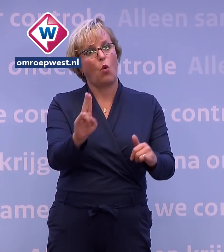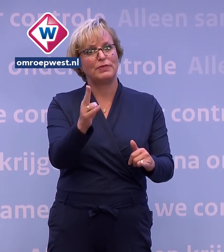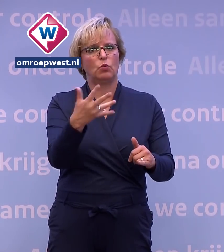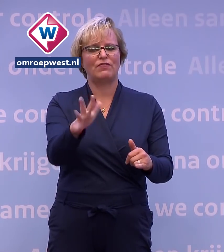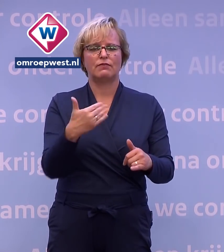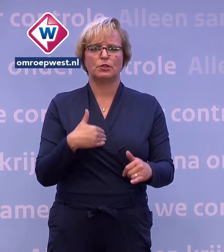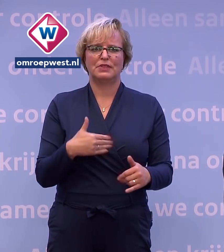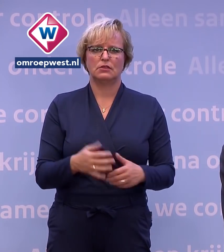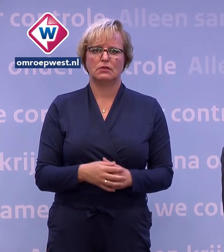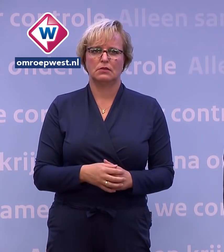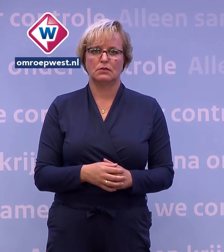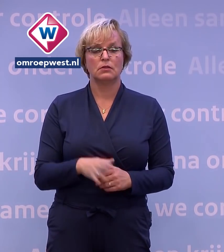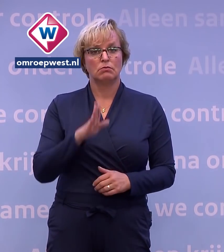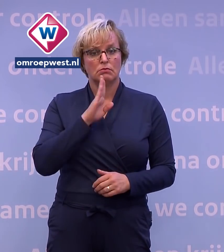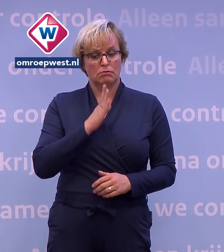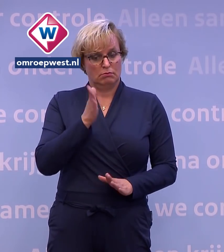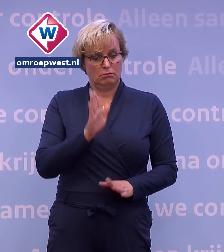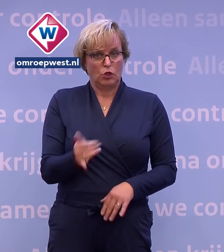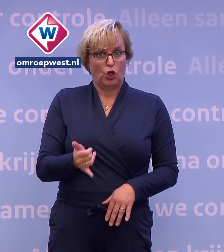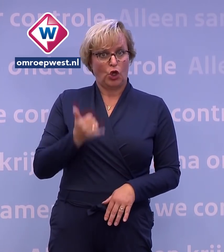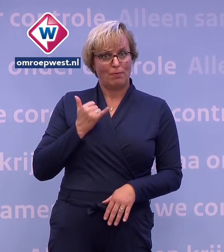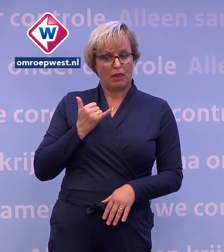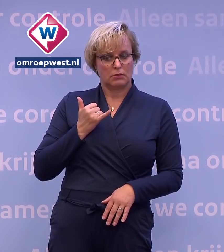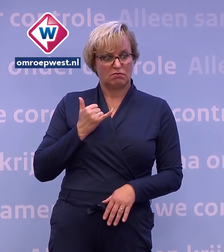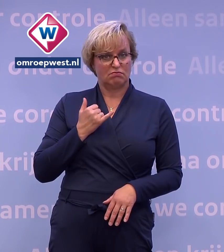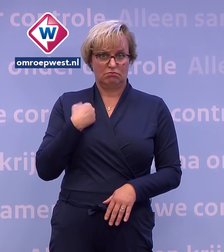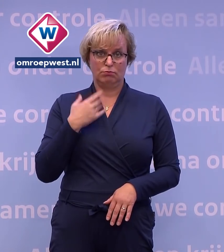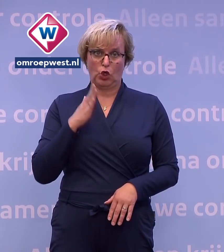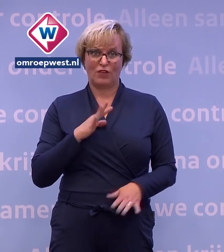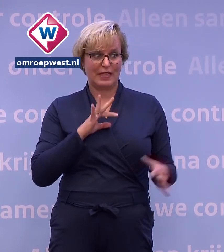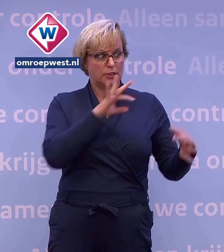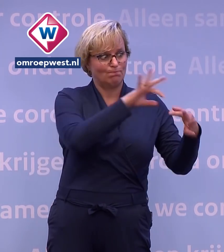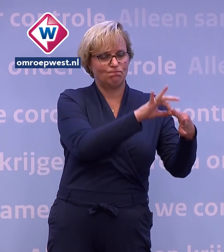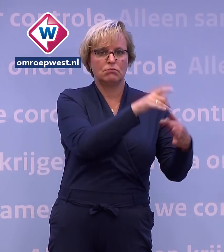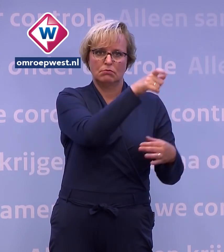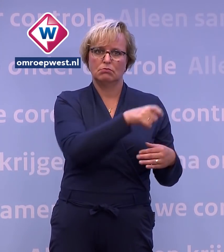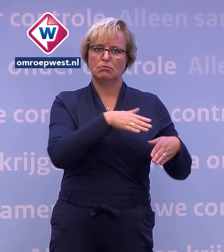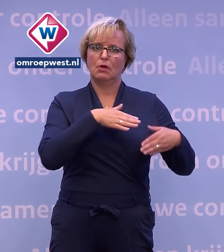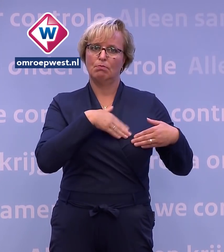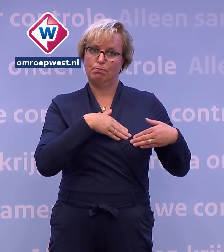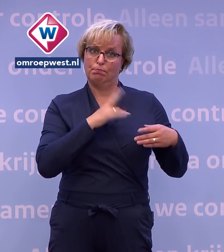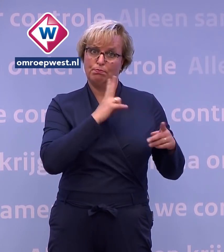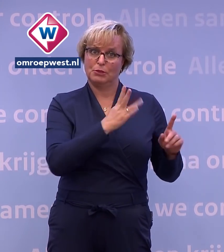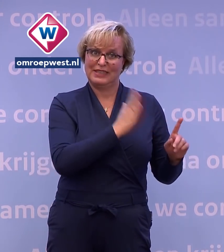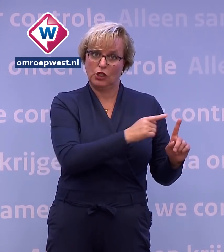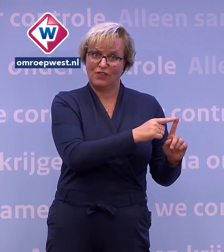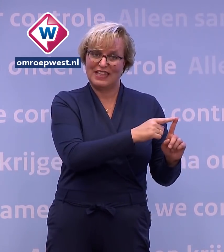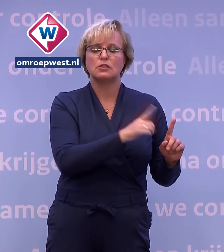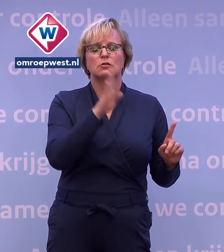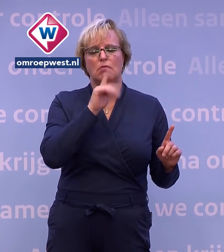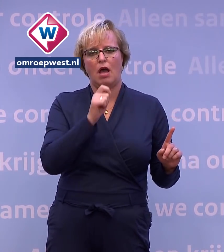En als je gebeld bent, omdat je in nauw contact bent geweest met iemand die corona heeft, dan is het advies in quarantaine. Thuis blijven